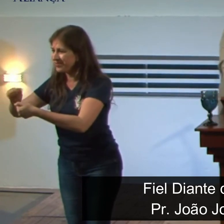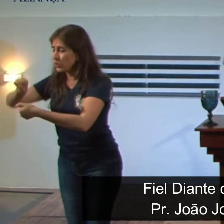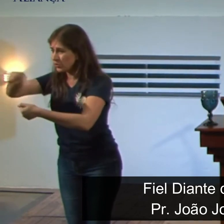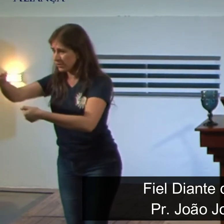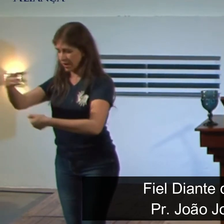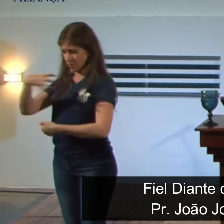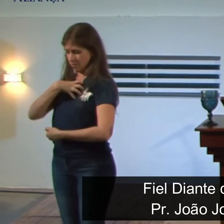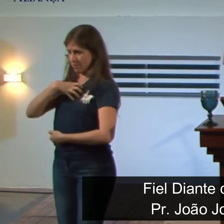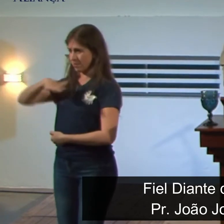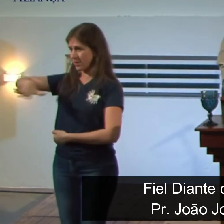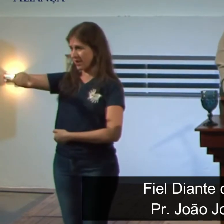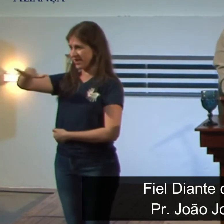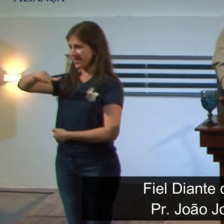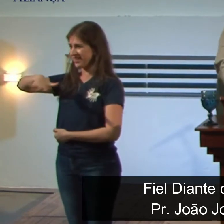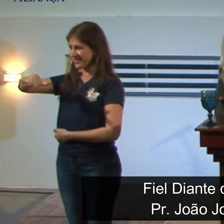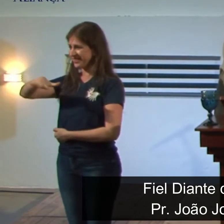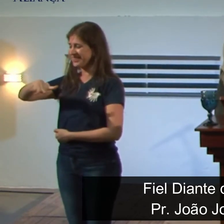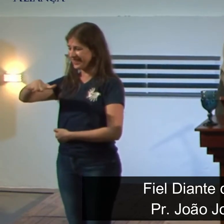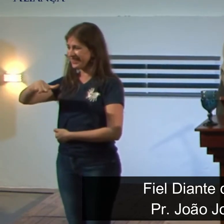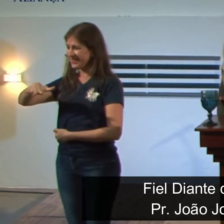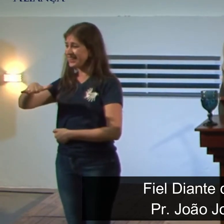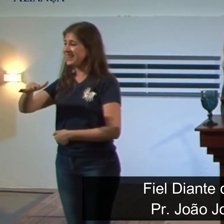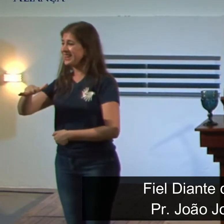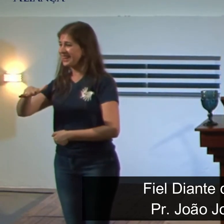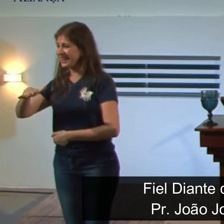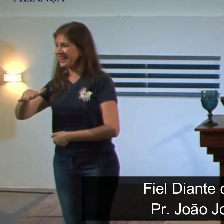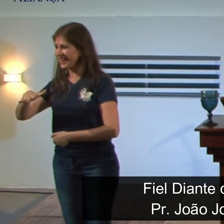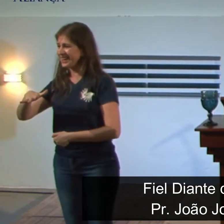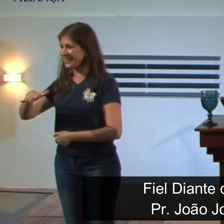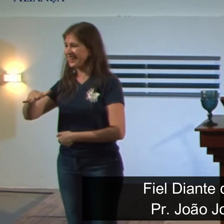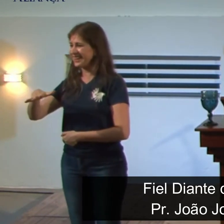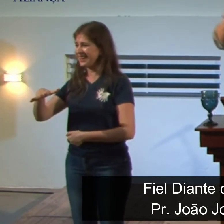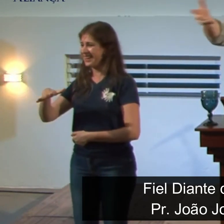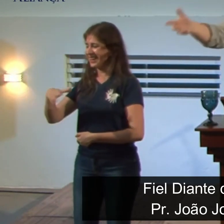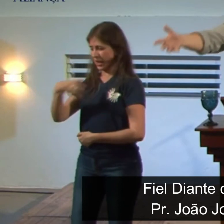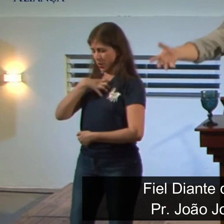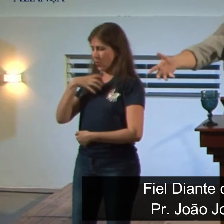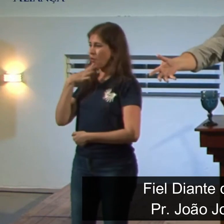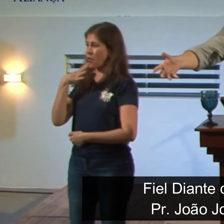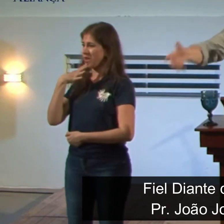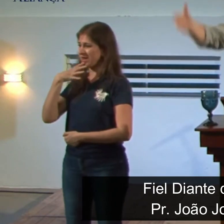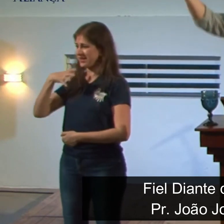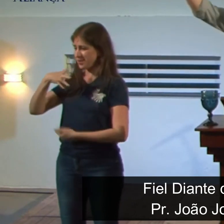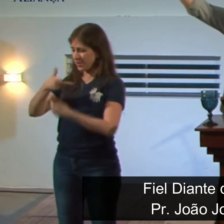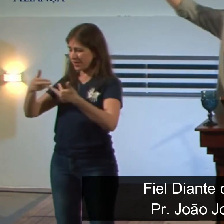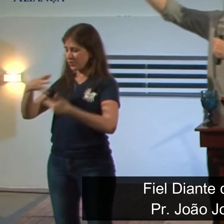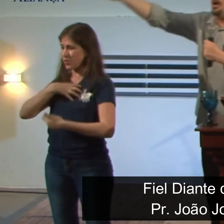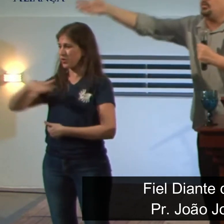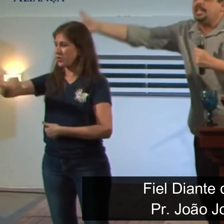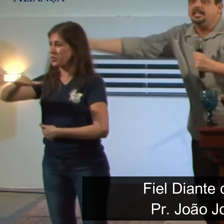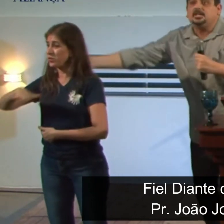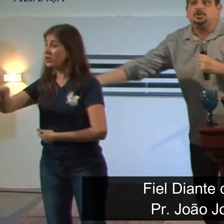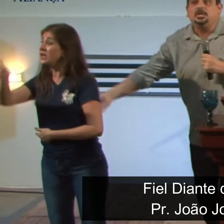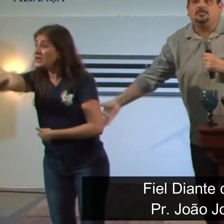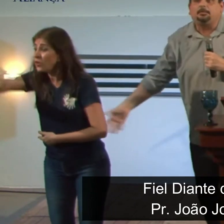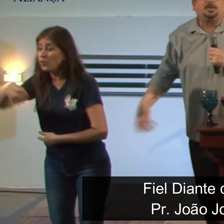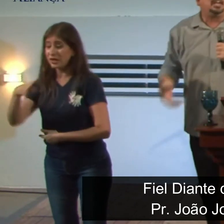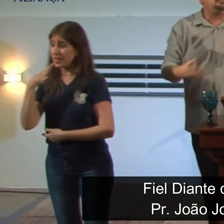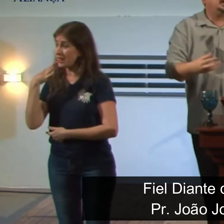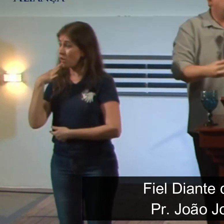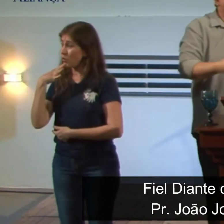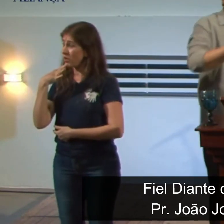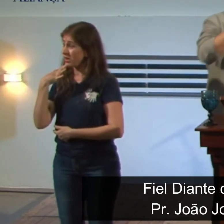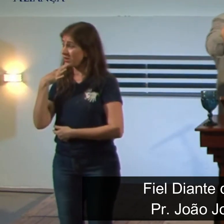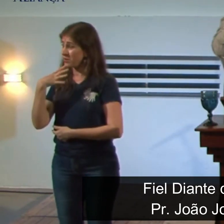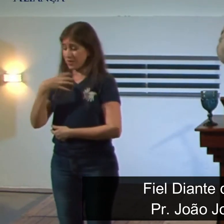para influenciar as pessoas para aprender para dialogar para questionar para mostrar uma alternativa